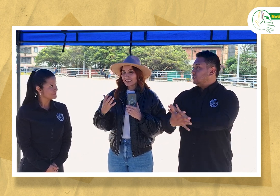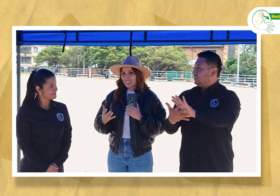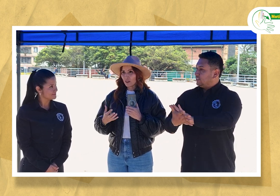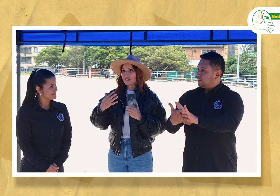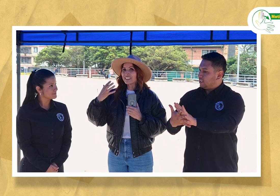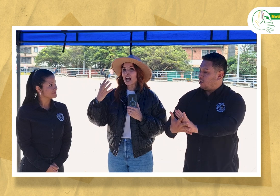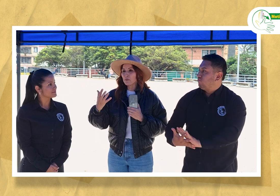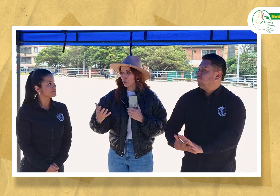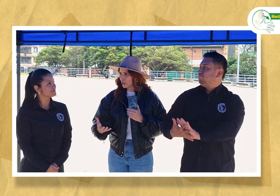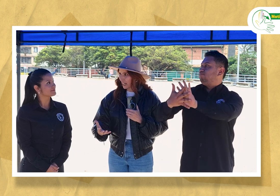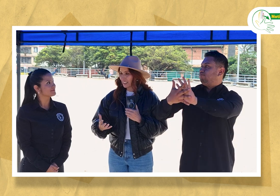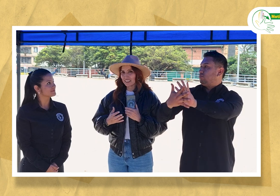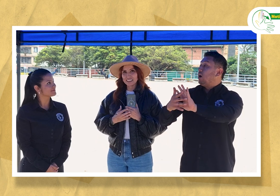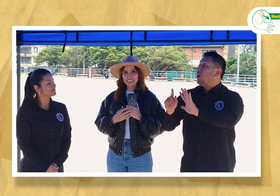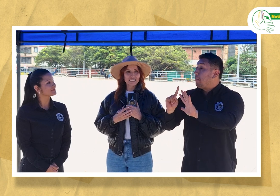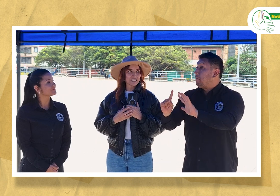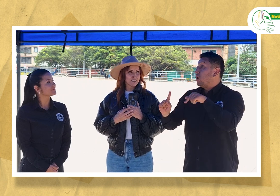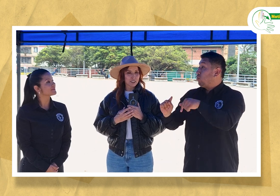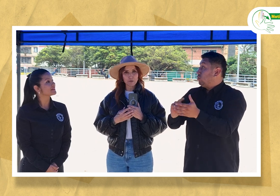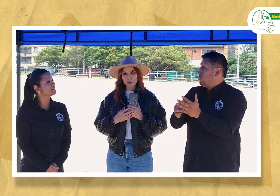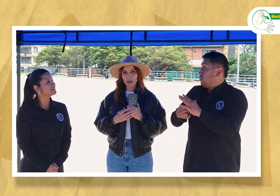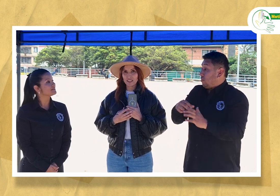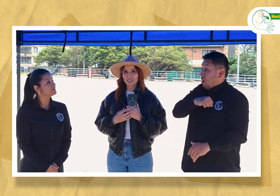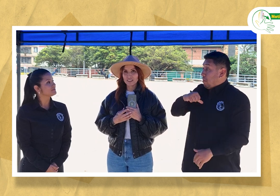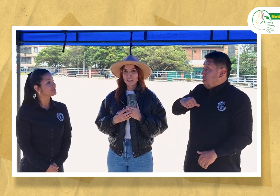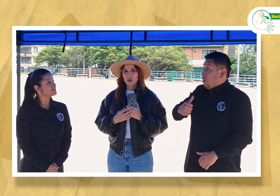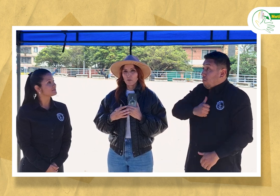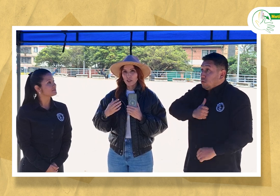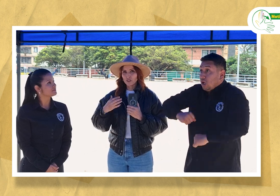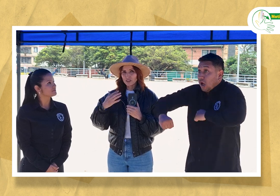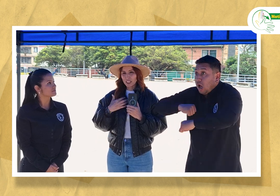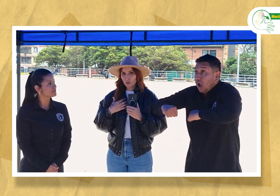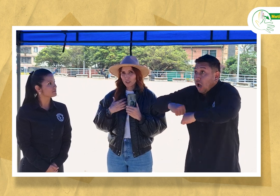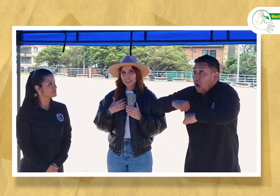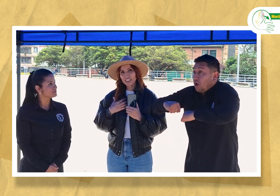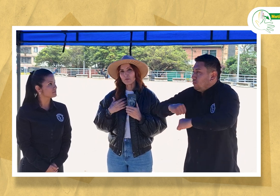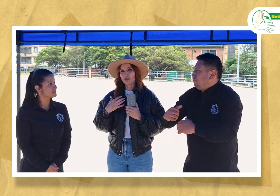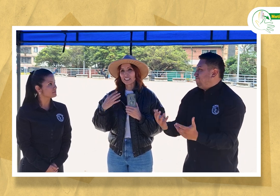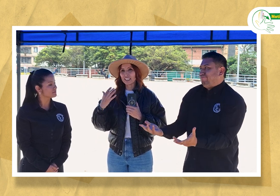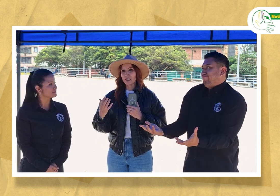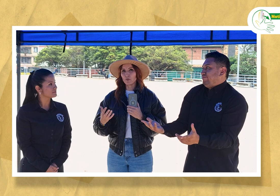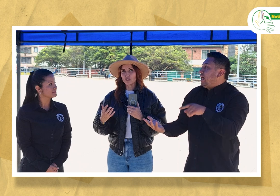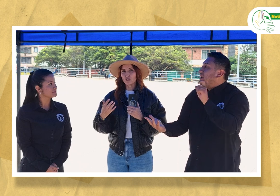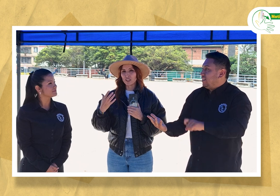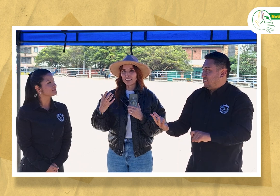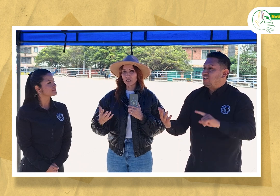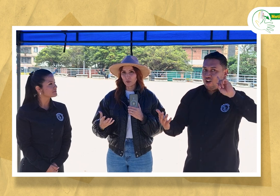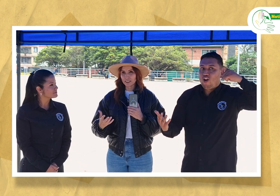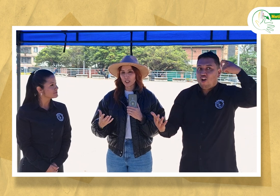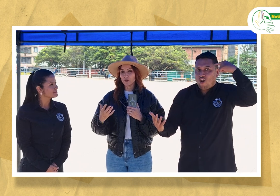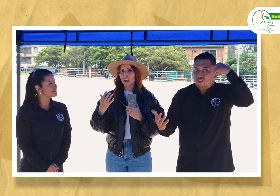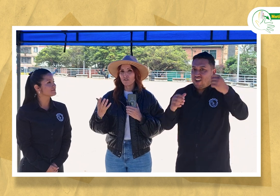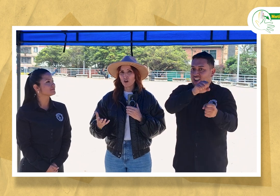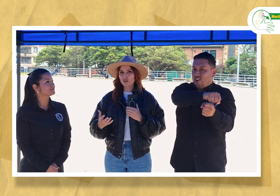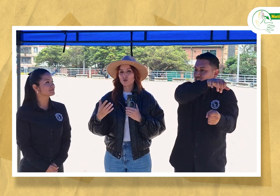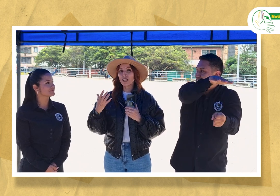estado entre a apoyar esas iniciativas privadas. Por eso estamos aquí, porque queremos que ustedes encuentren una voz, un